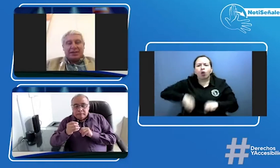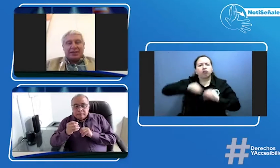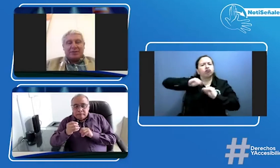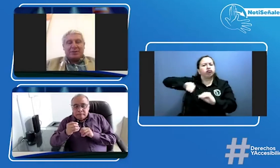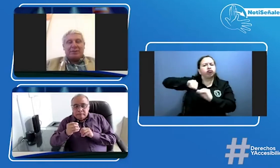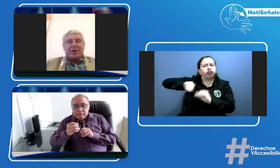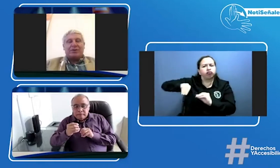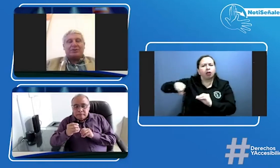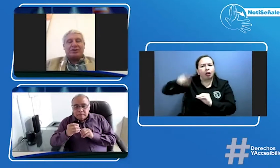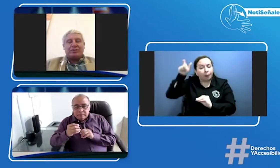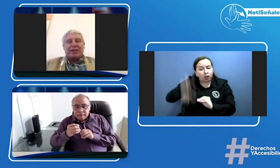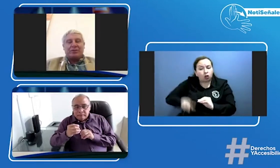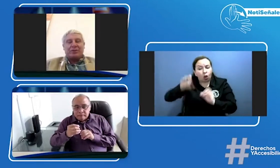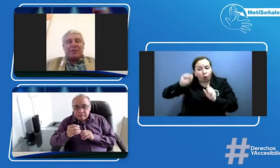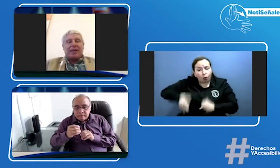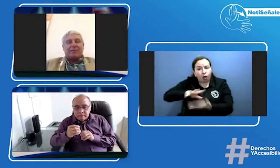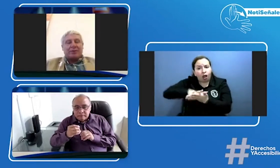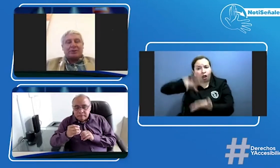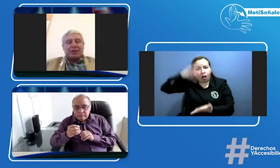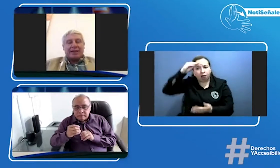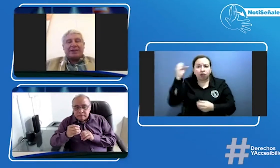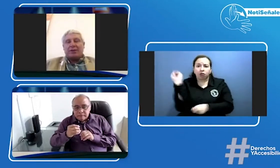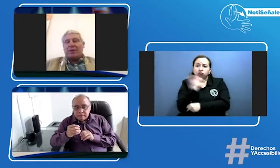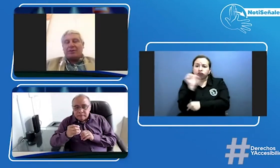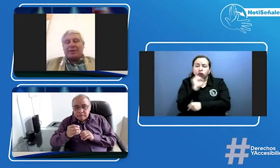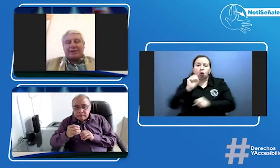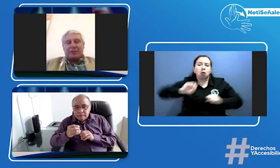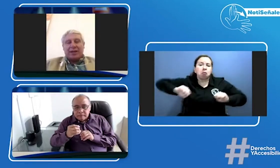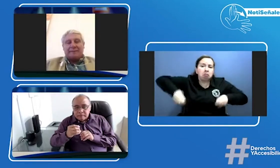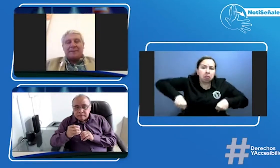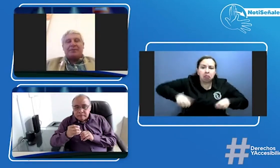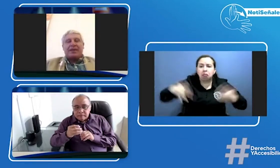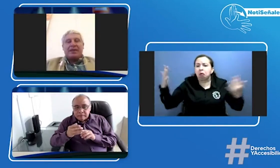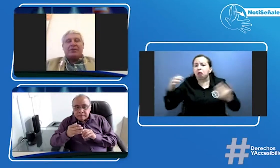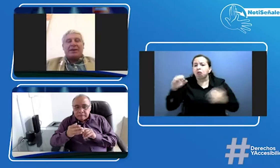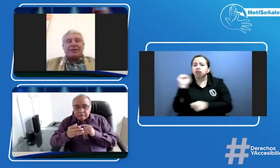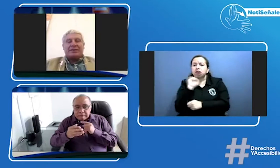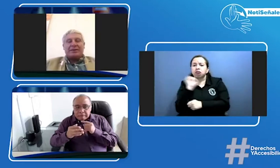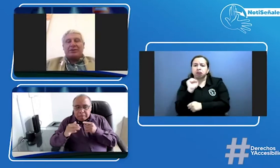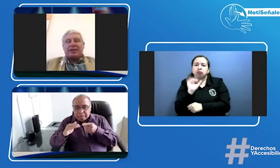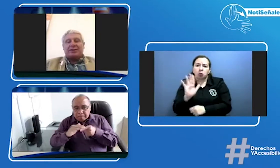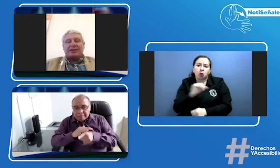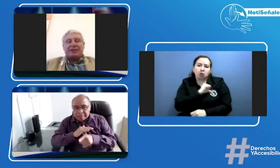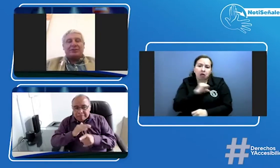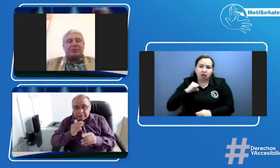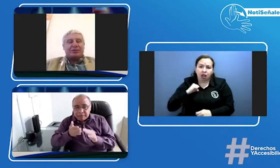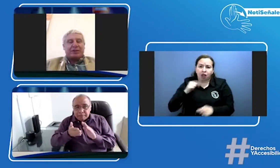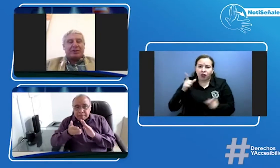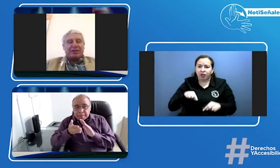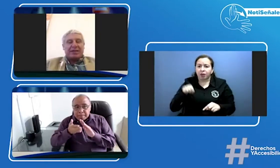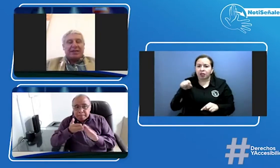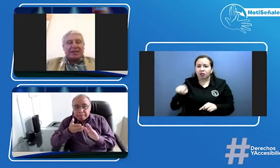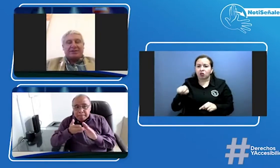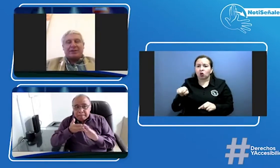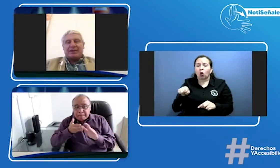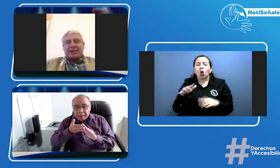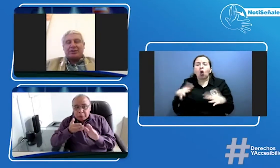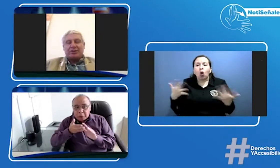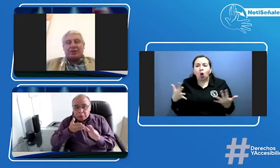que la persona pueda conducir un vehículo motocicleta o vehículo particular y obviamente ese vehículo tenga los distintivos posteriores que establecen la resolución